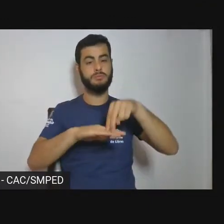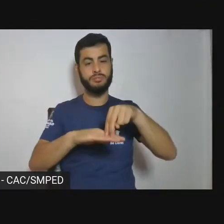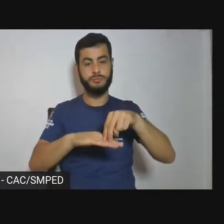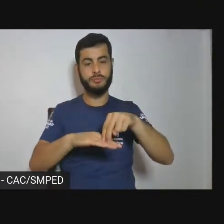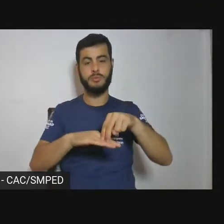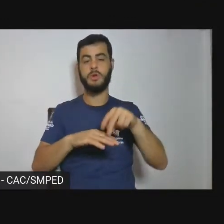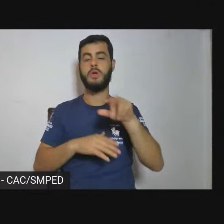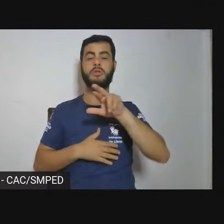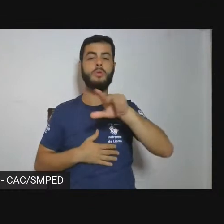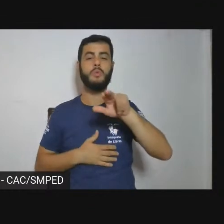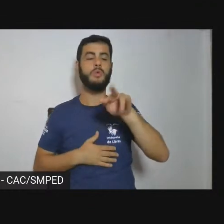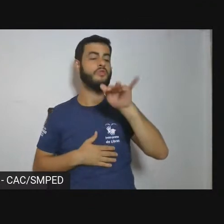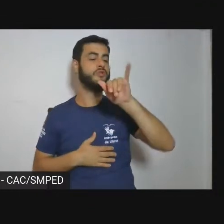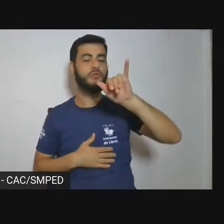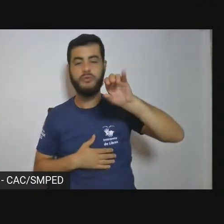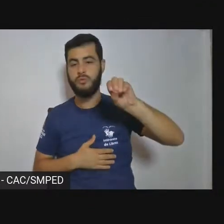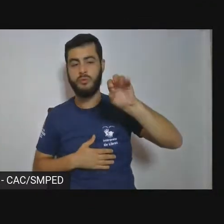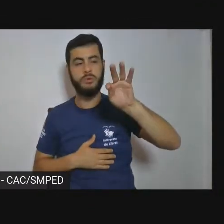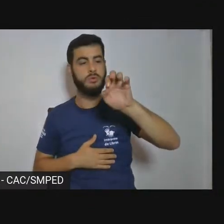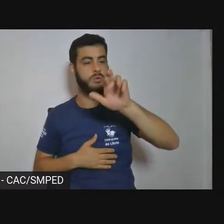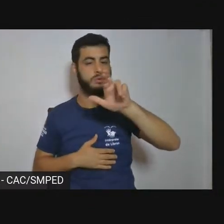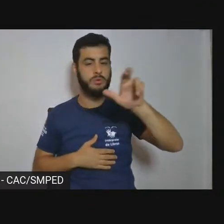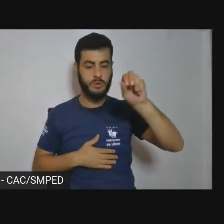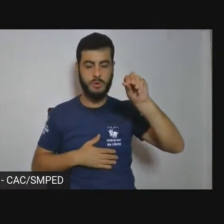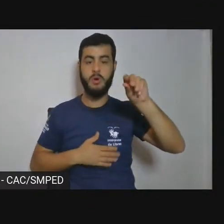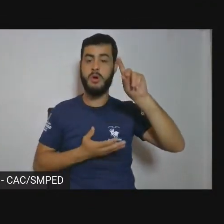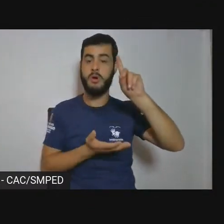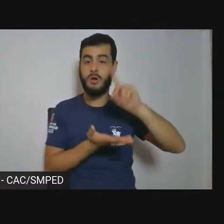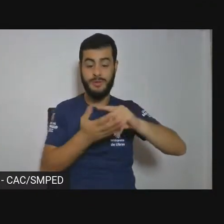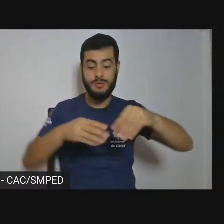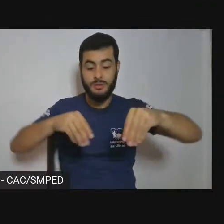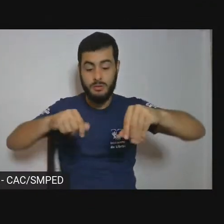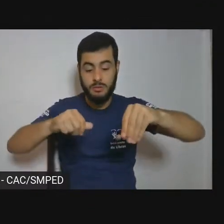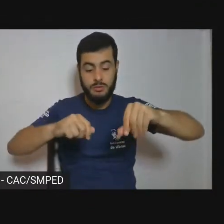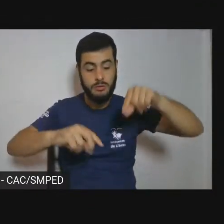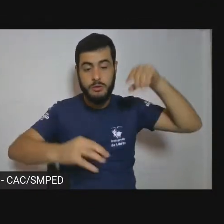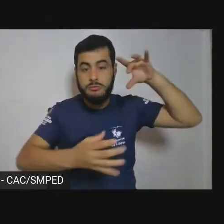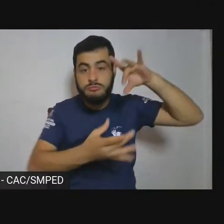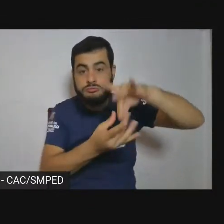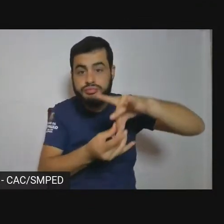não falta terra. O que falava